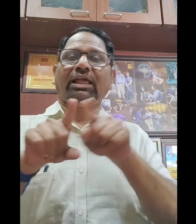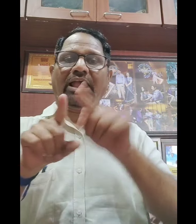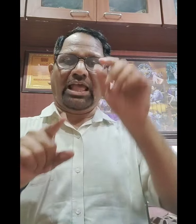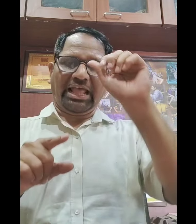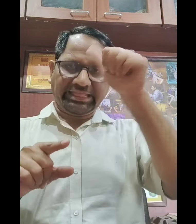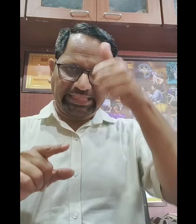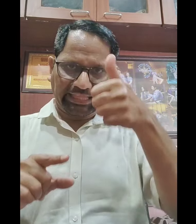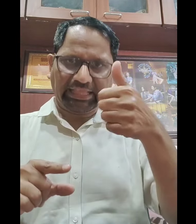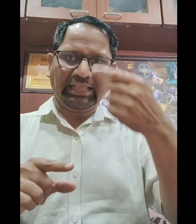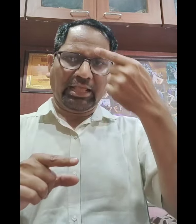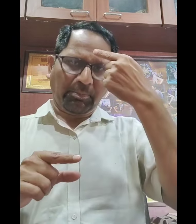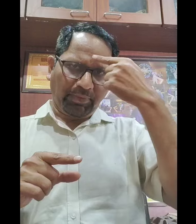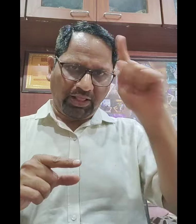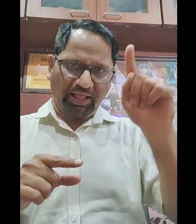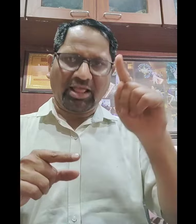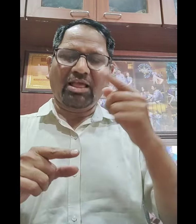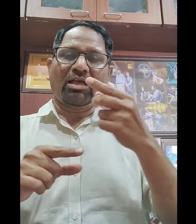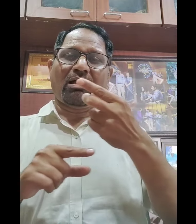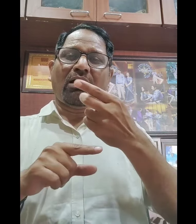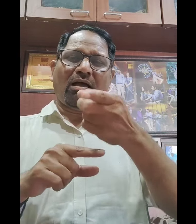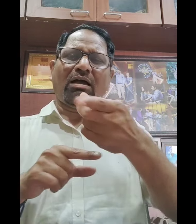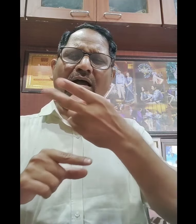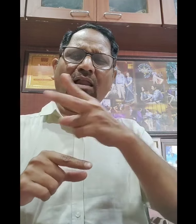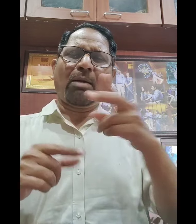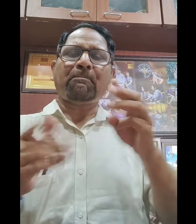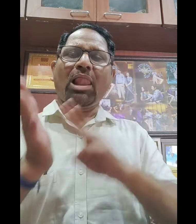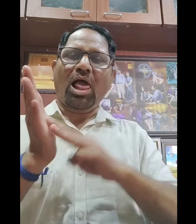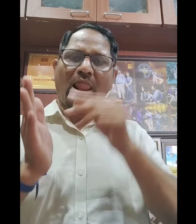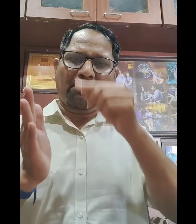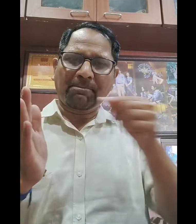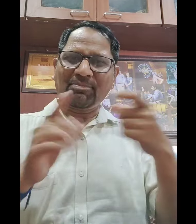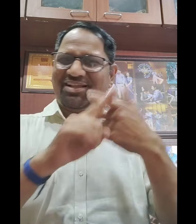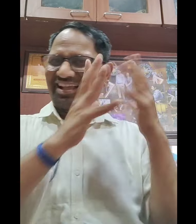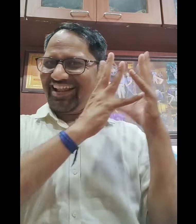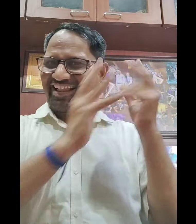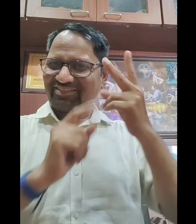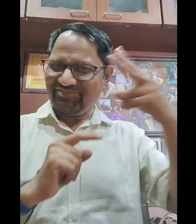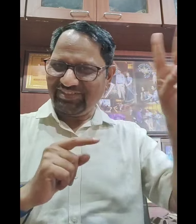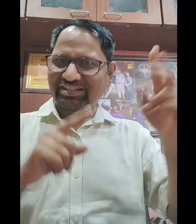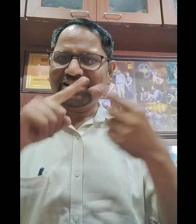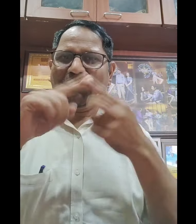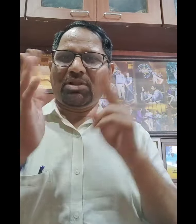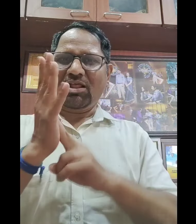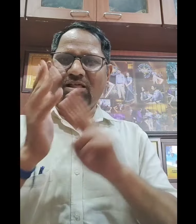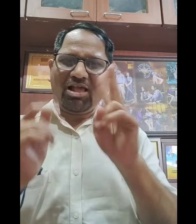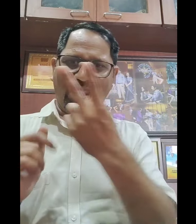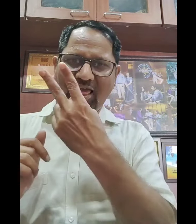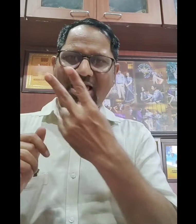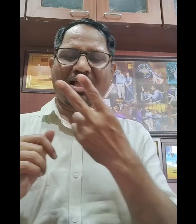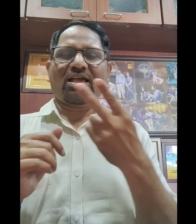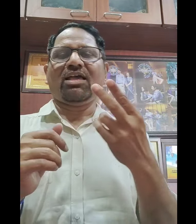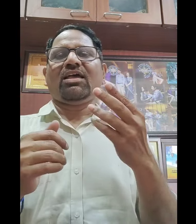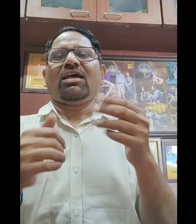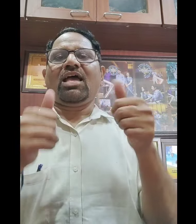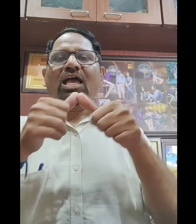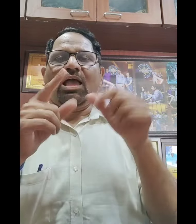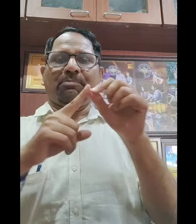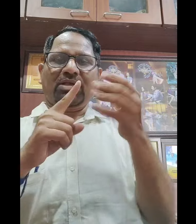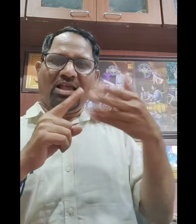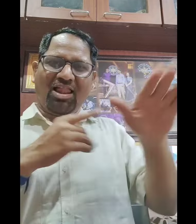हमारे भारत वासी की जो भी अलग-अलग तरे की तमिल, तेलगू, कनर, मल्यालम, मंगाली कोई सी भी